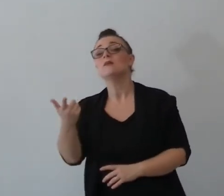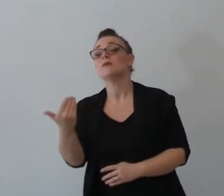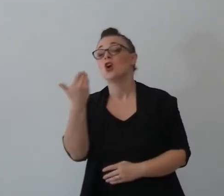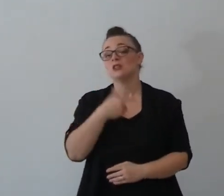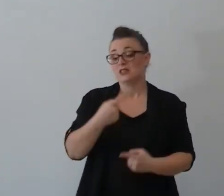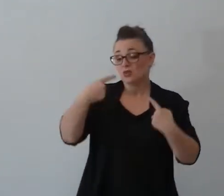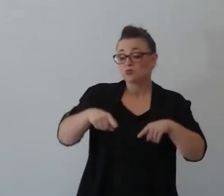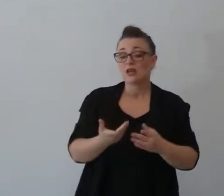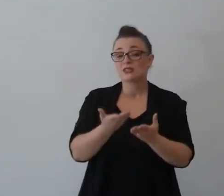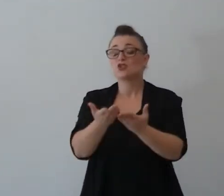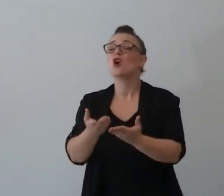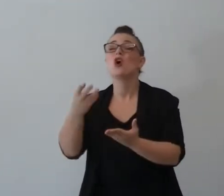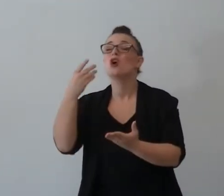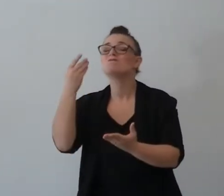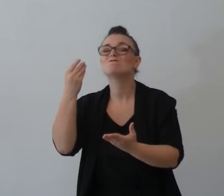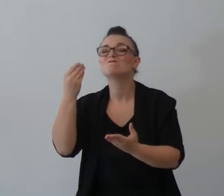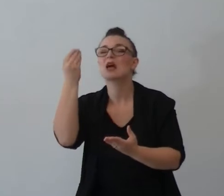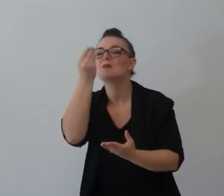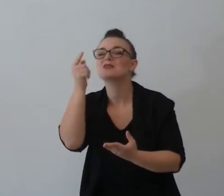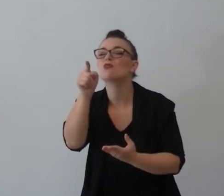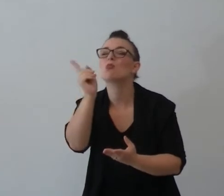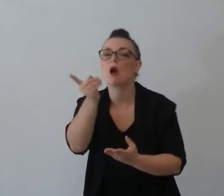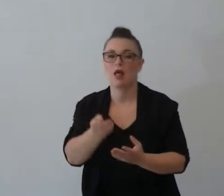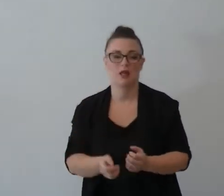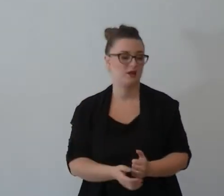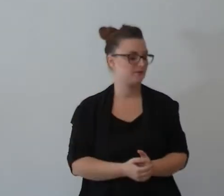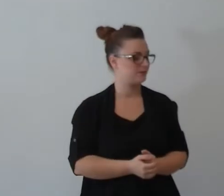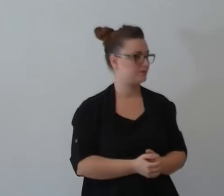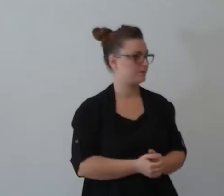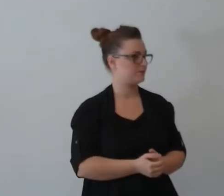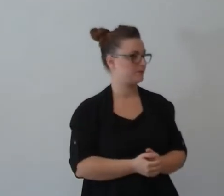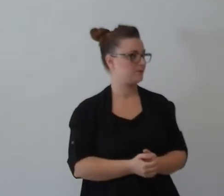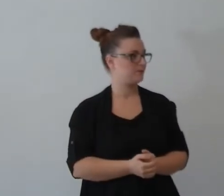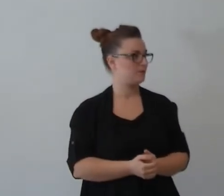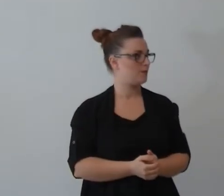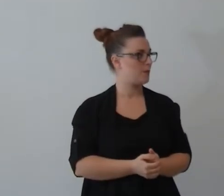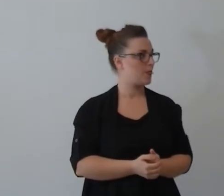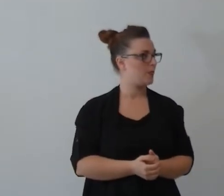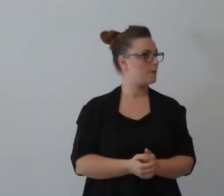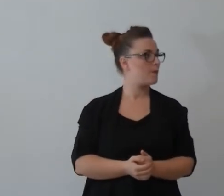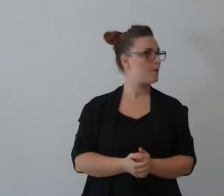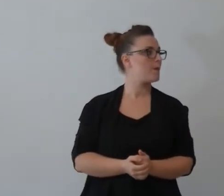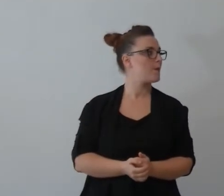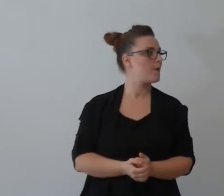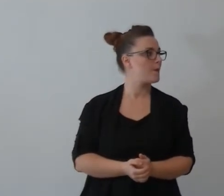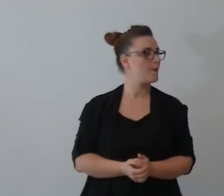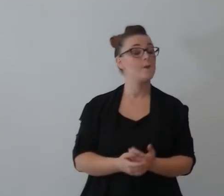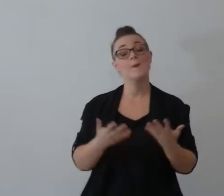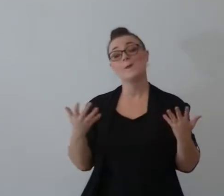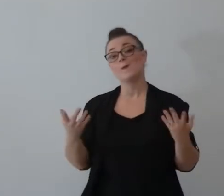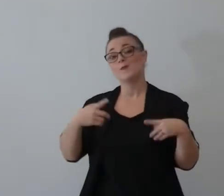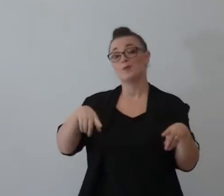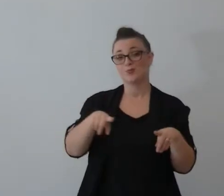della seconda opinione però una terza se ne accade c'è un suggerimento anche per noi che siamo ma così